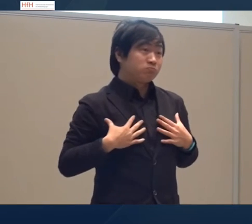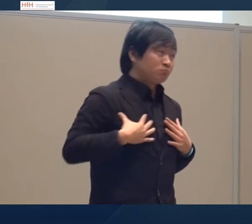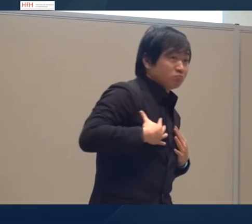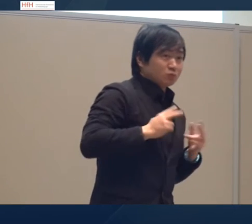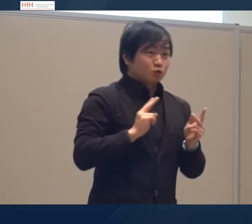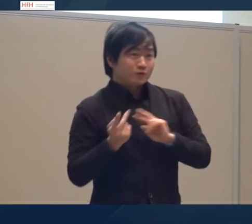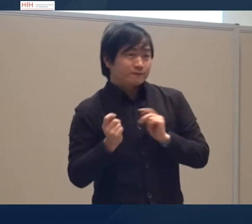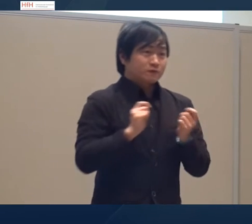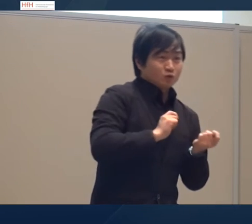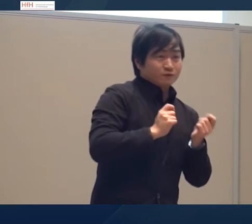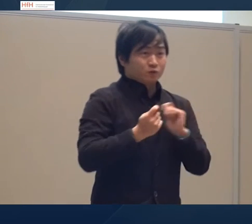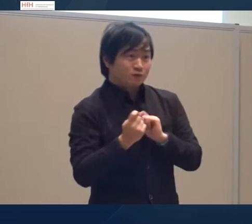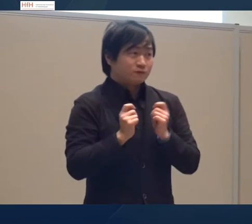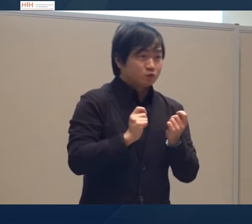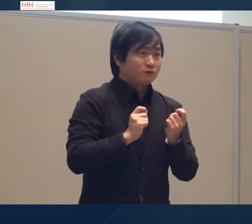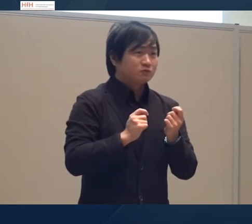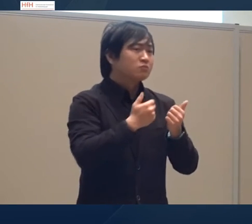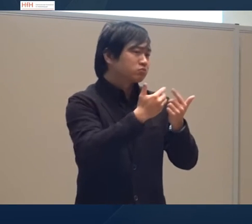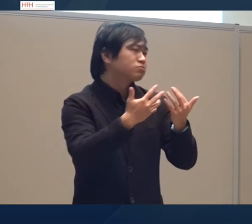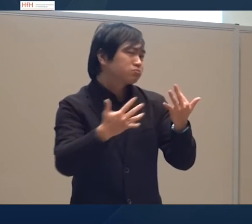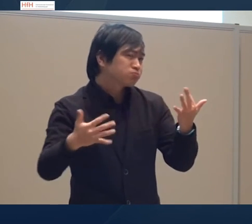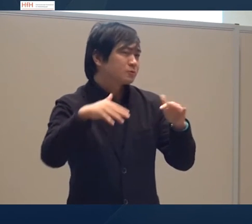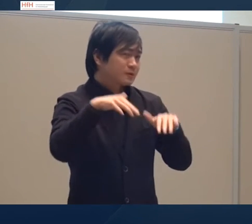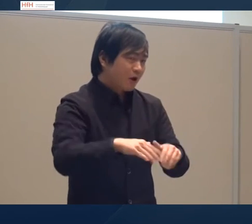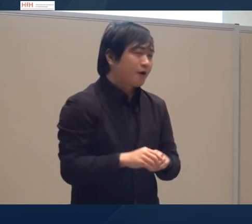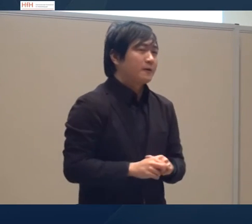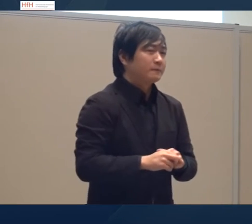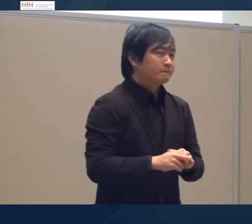Was passiert mit dem Körper? Gibt es Body Shifting? Wo wird er am meisten verwendet?